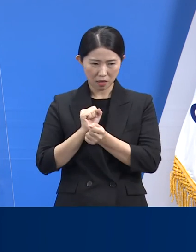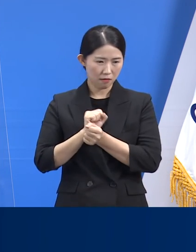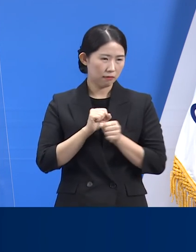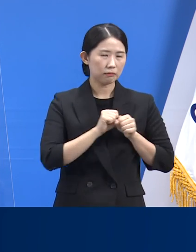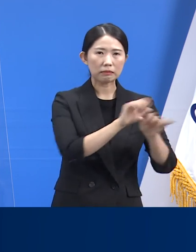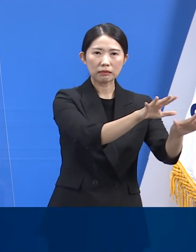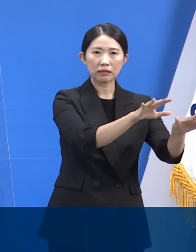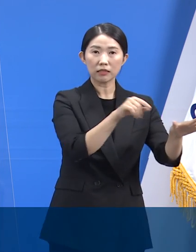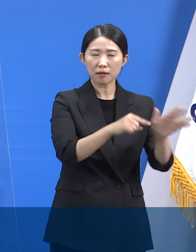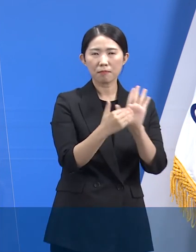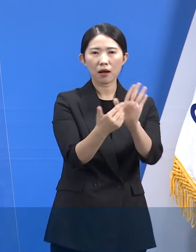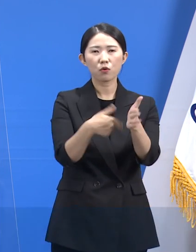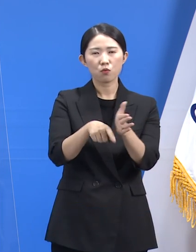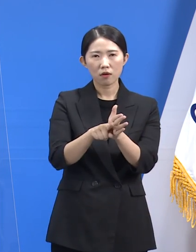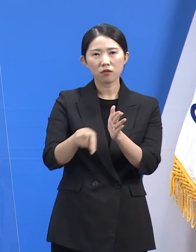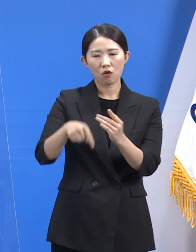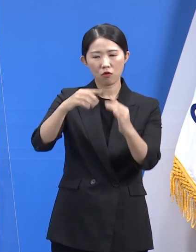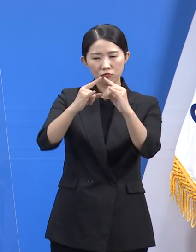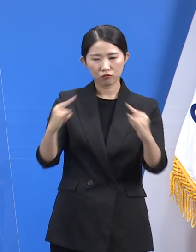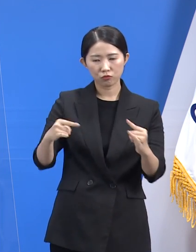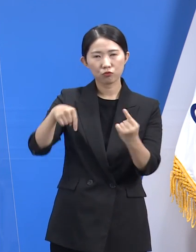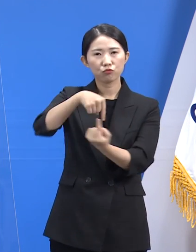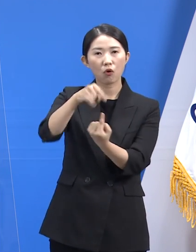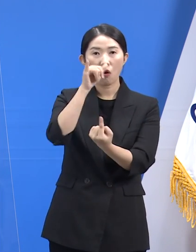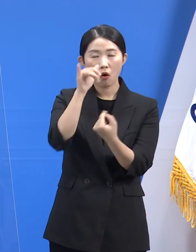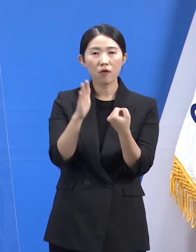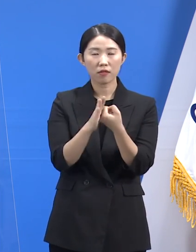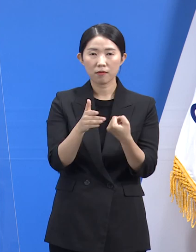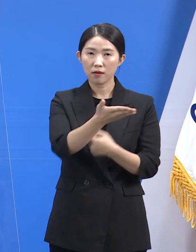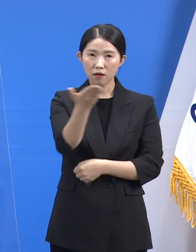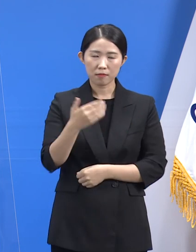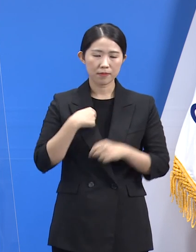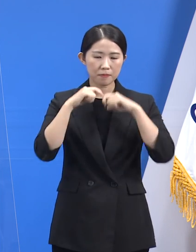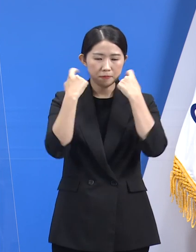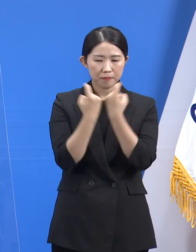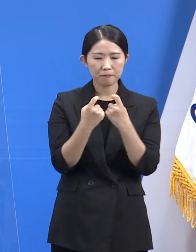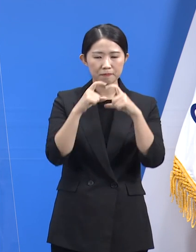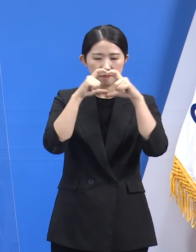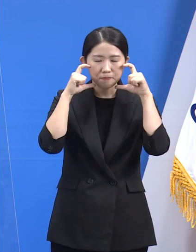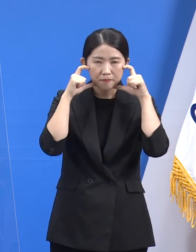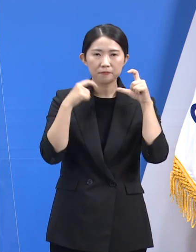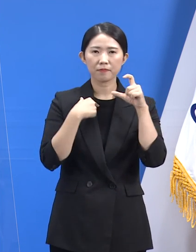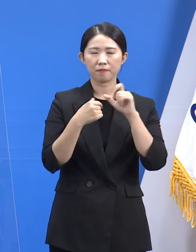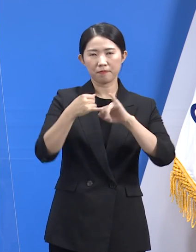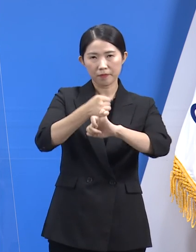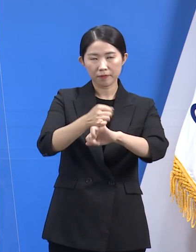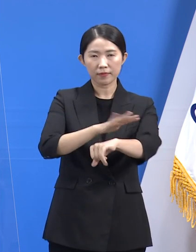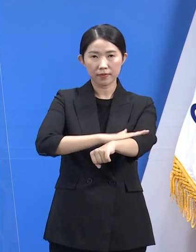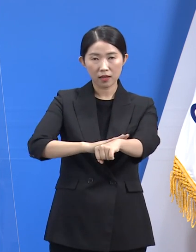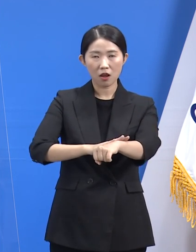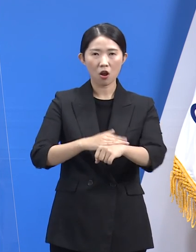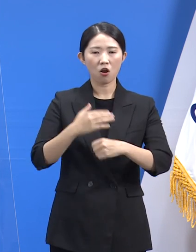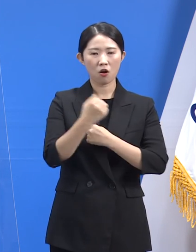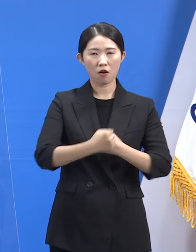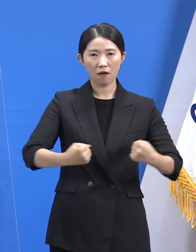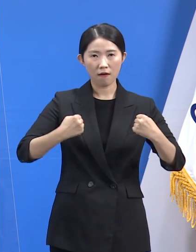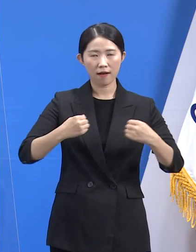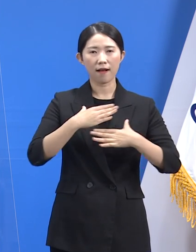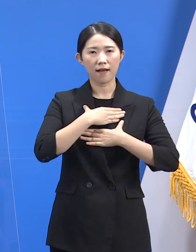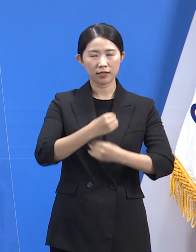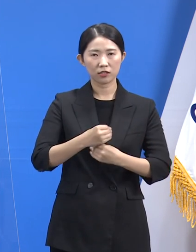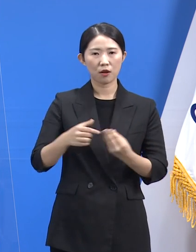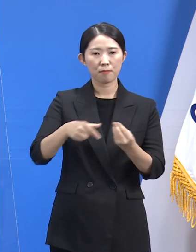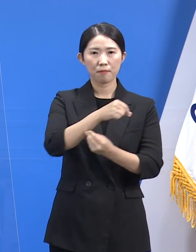위해서 노력하겠습니다. 도민 여러분께서는 개인 방역에 보다 철저히 기하시어 건강하고 안전한 명절을 보내시기 바랍니다.